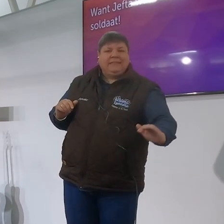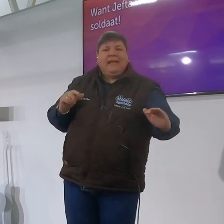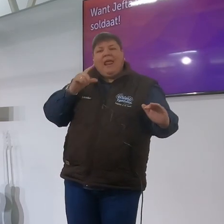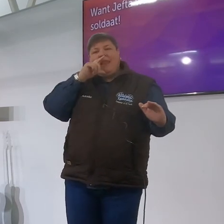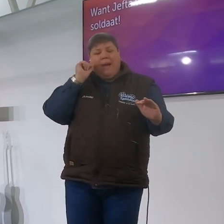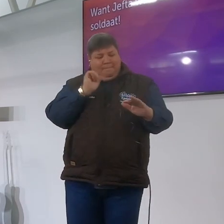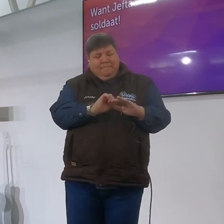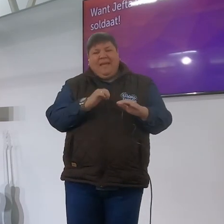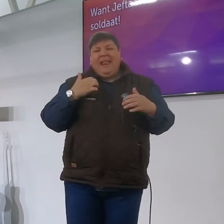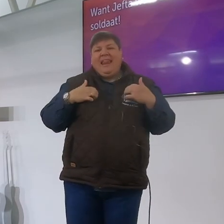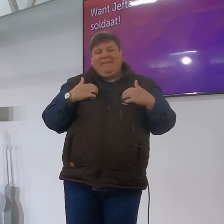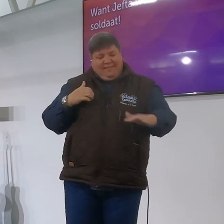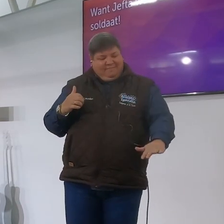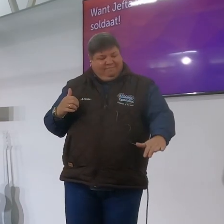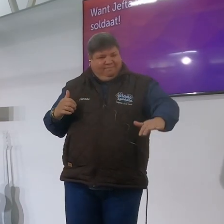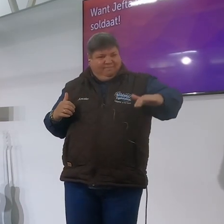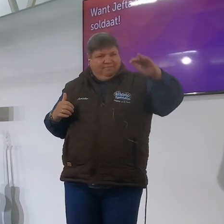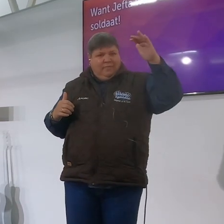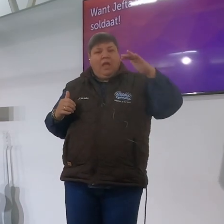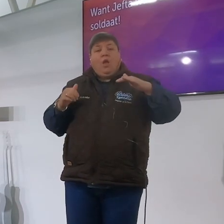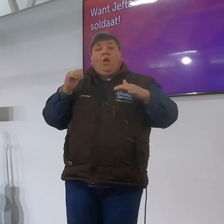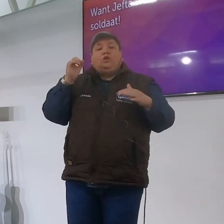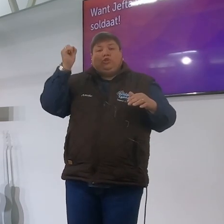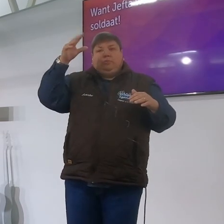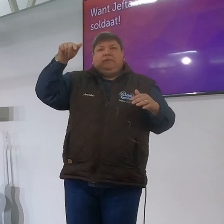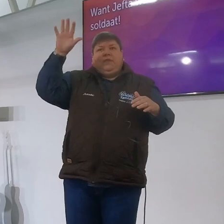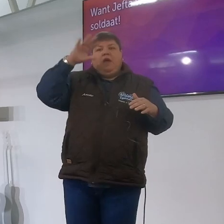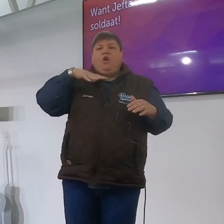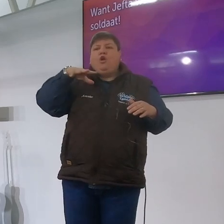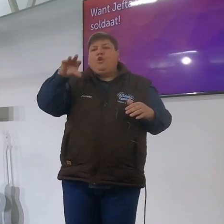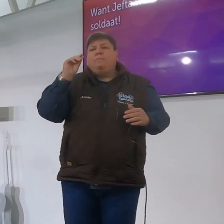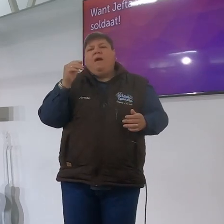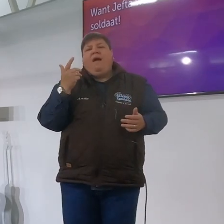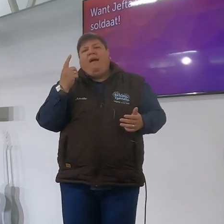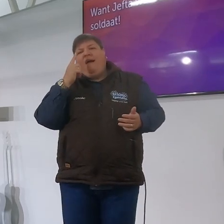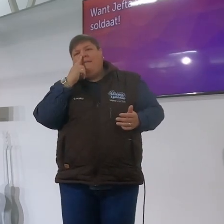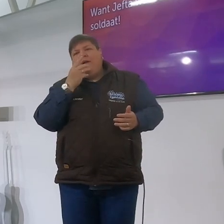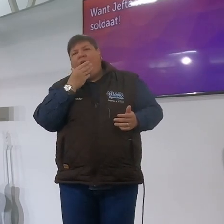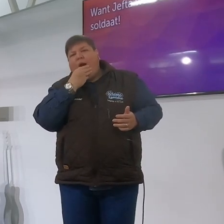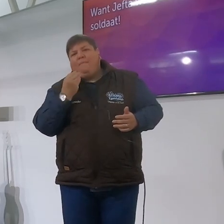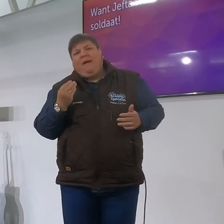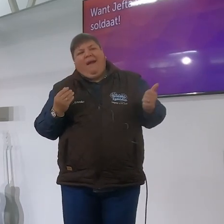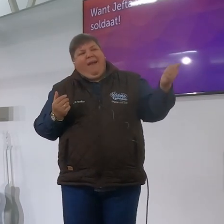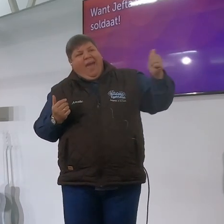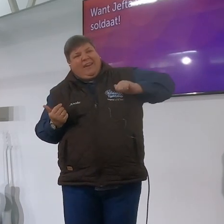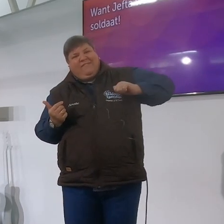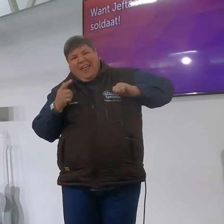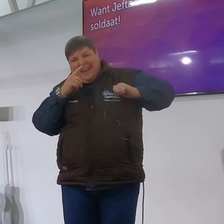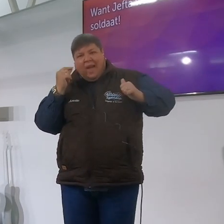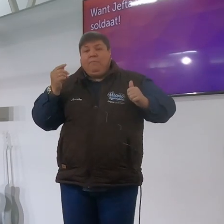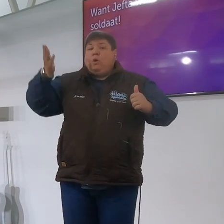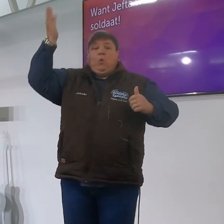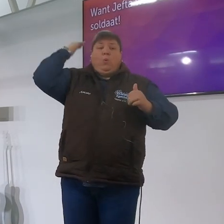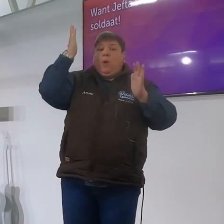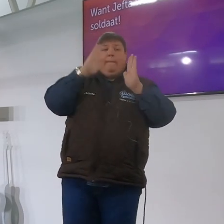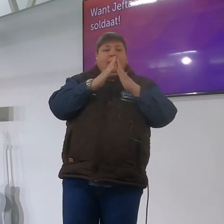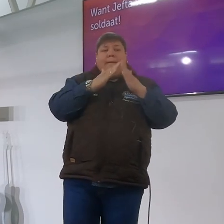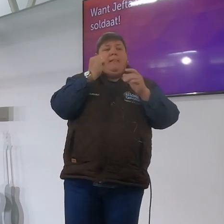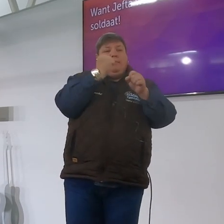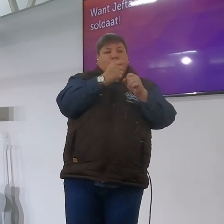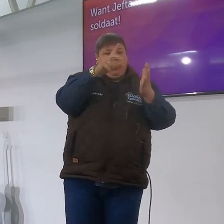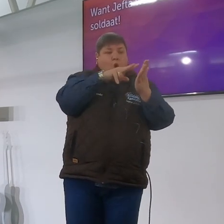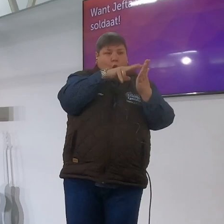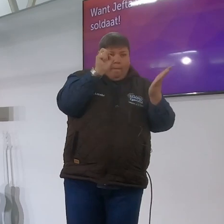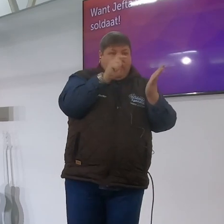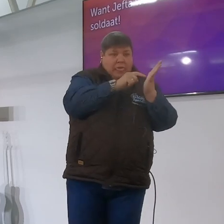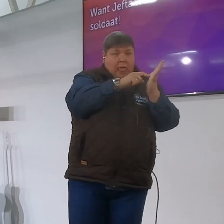uitwerk in sy leven was amper semi-profeeties vandag noem ons ons kinders opa en oma sy naam en dan vat ons betek jy twee opa sy naam en maak het een naam en